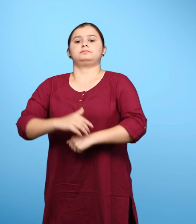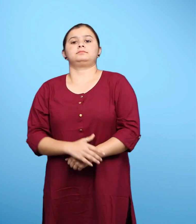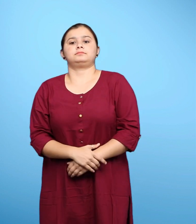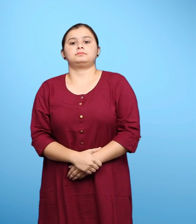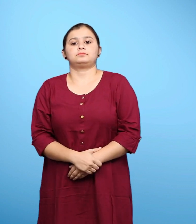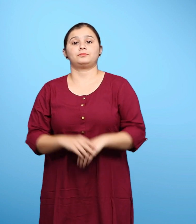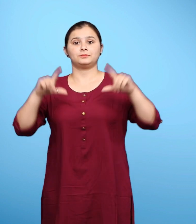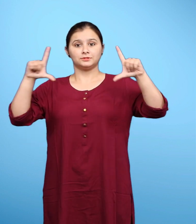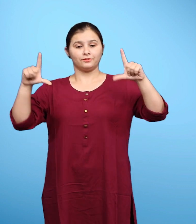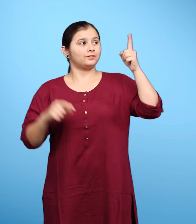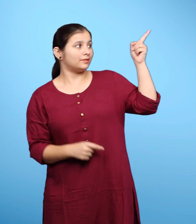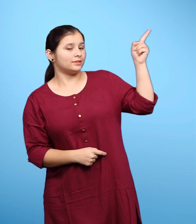चित्र साथ